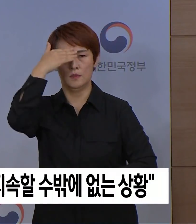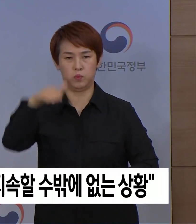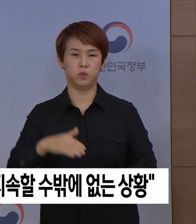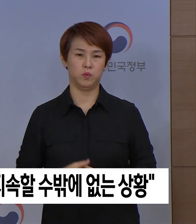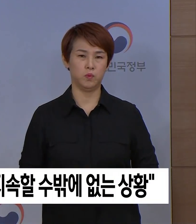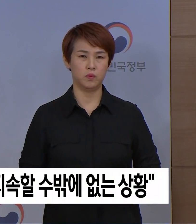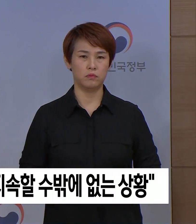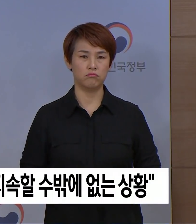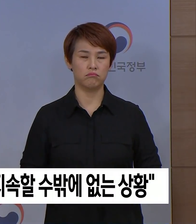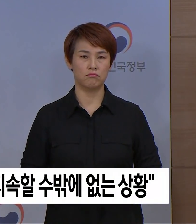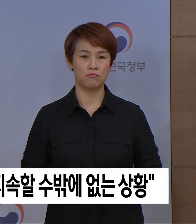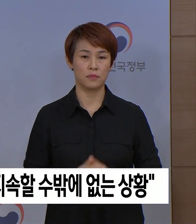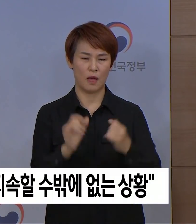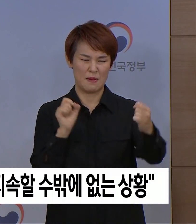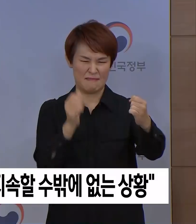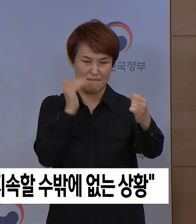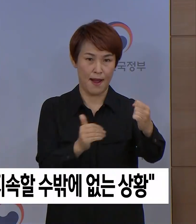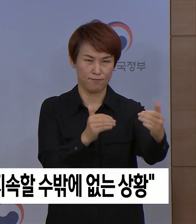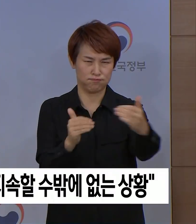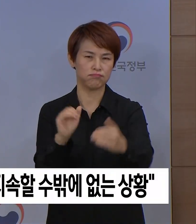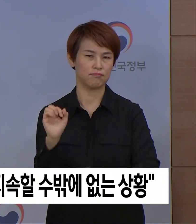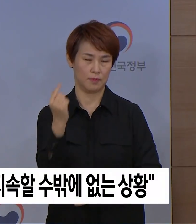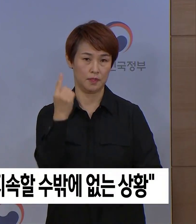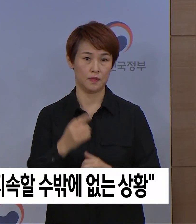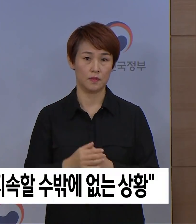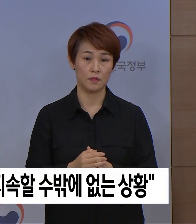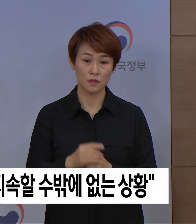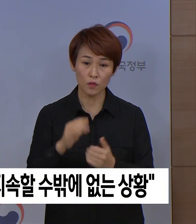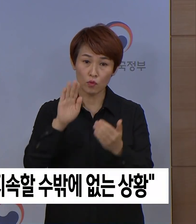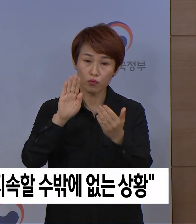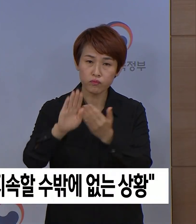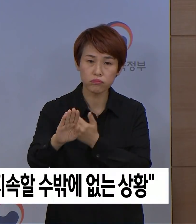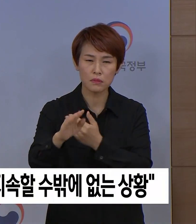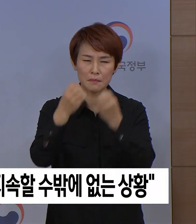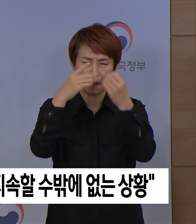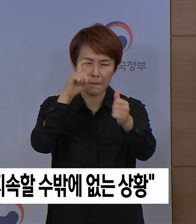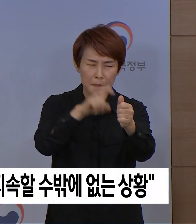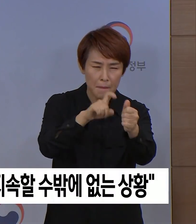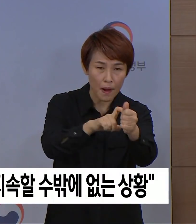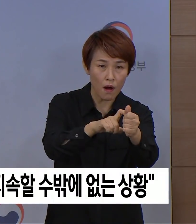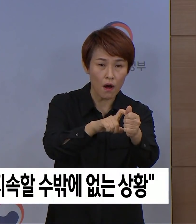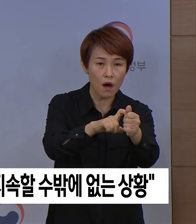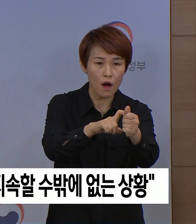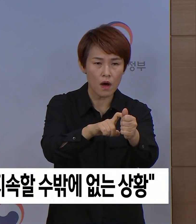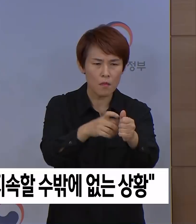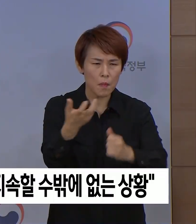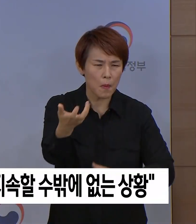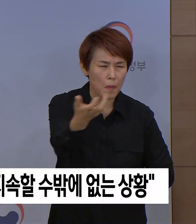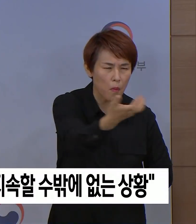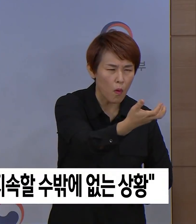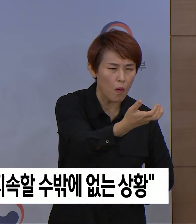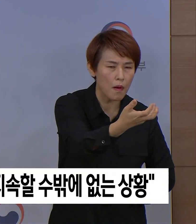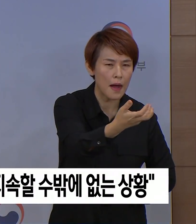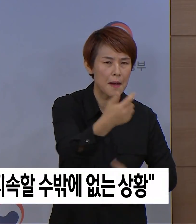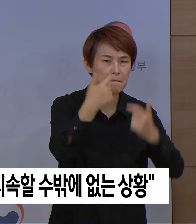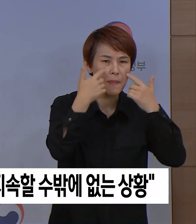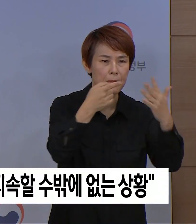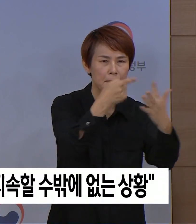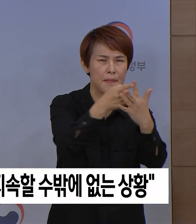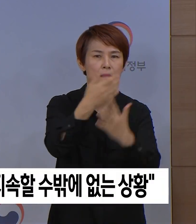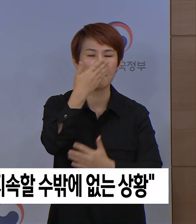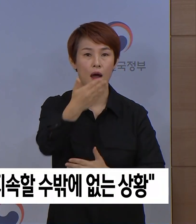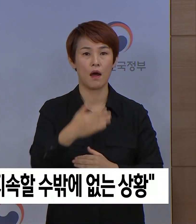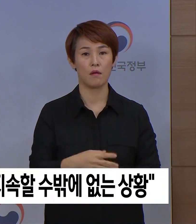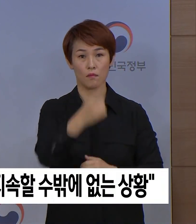강화된 사회적 거리두기 이후 신규 확진 환자들의 감염 경로가 좀 더 명확해지고 관리 가능한 수준으로